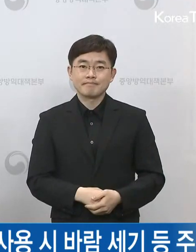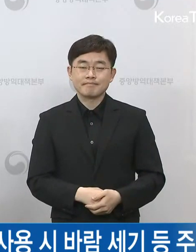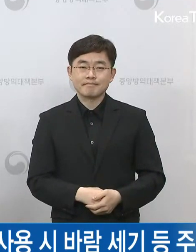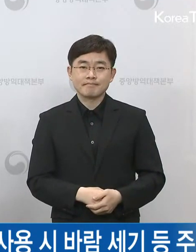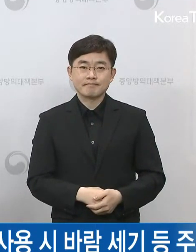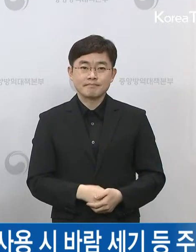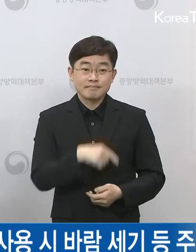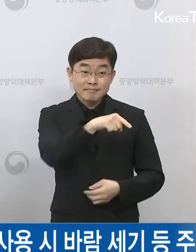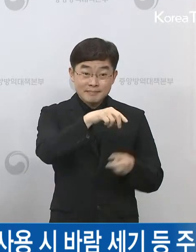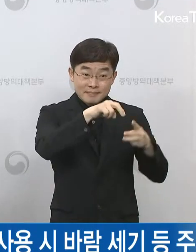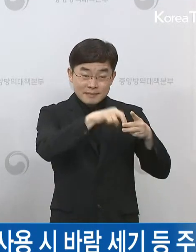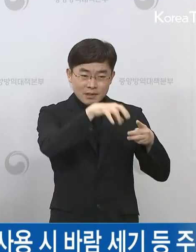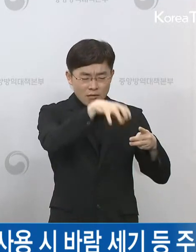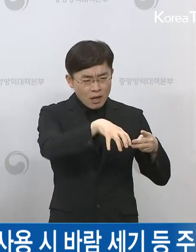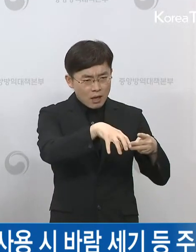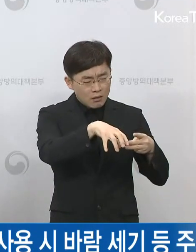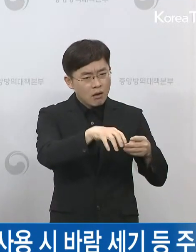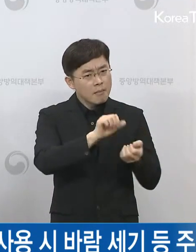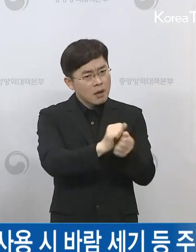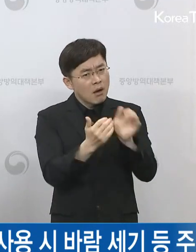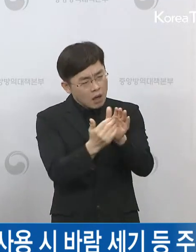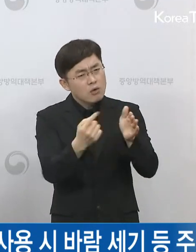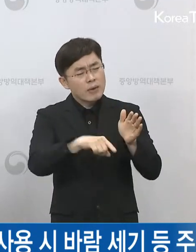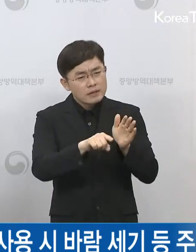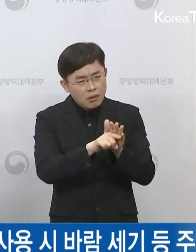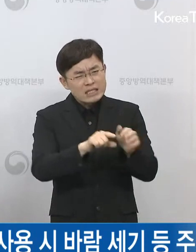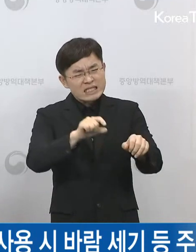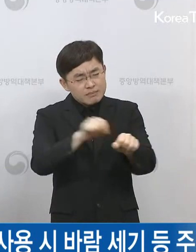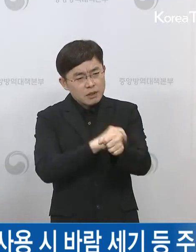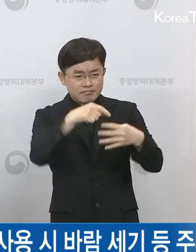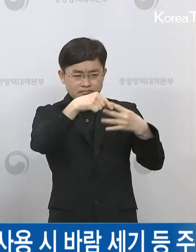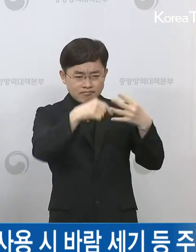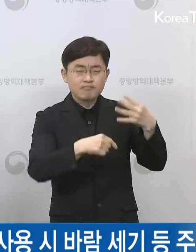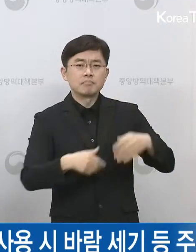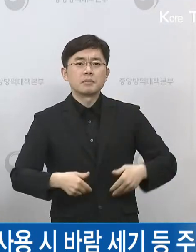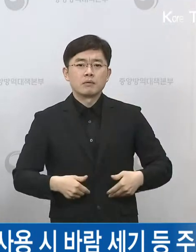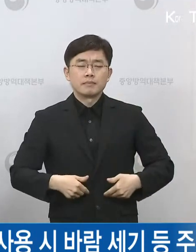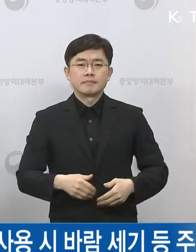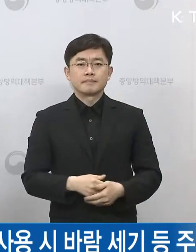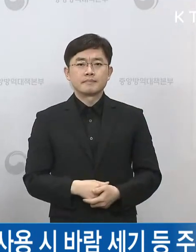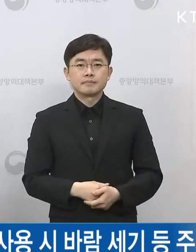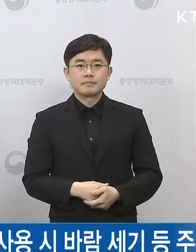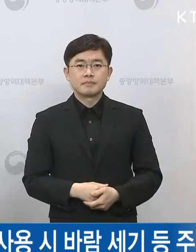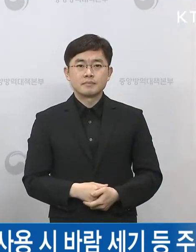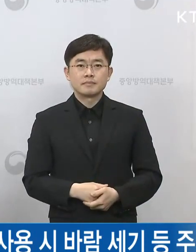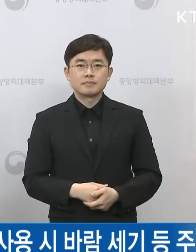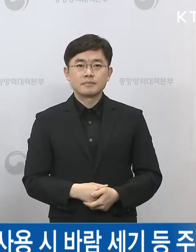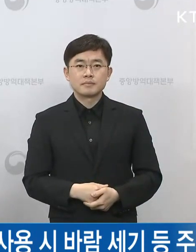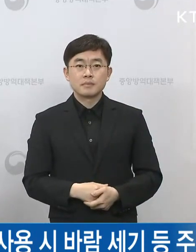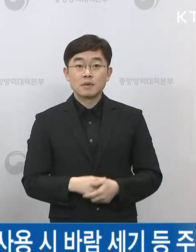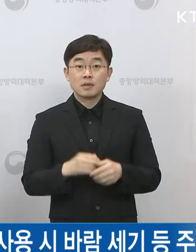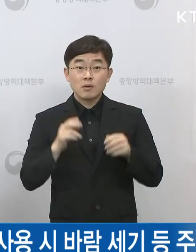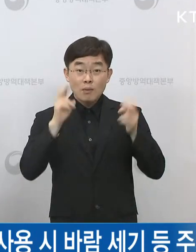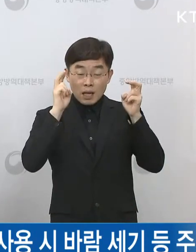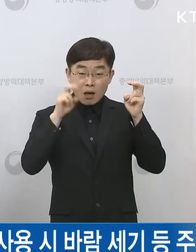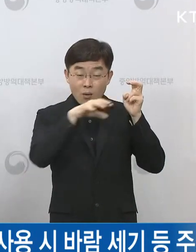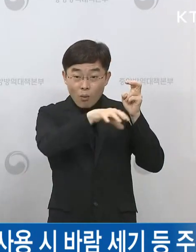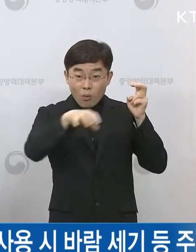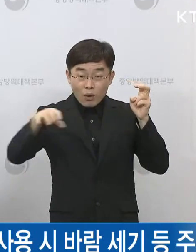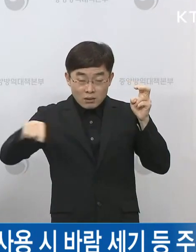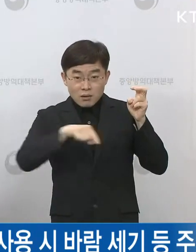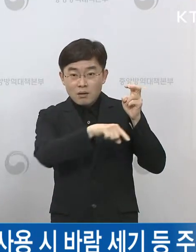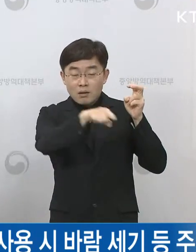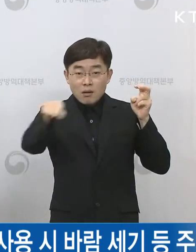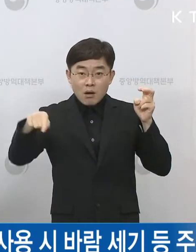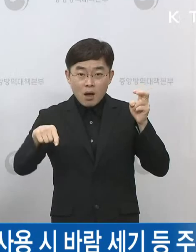관련된 특정 지침은 필요하다고 생각합니다. 제가 아까 말씀드린 것처럼 사업장에서의 방역수칙의 기본